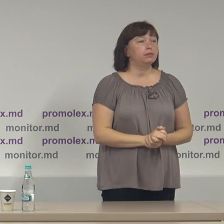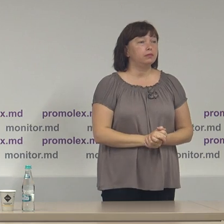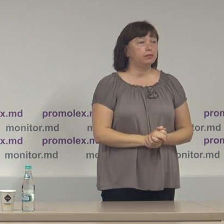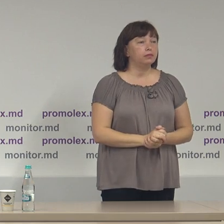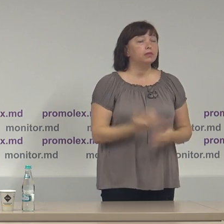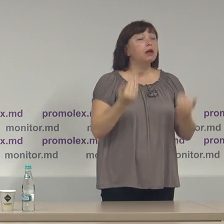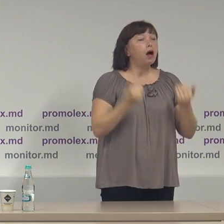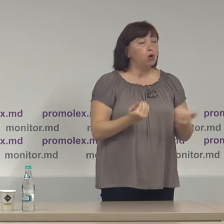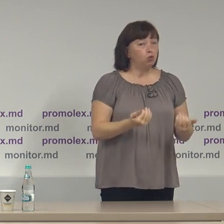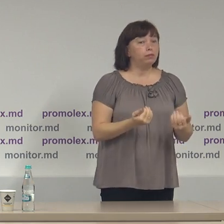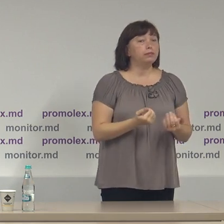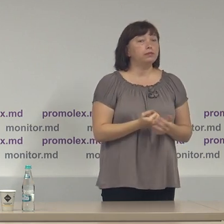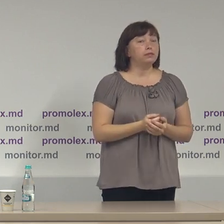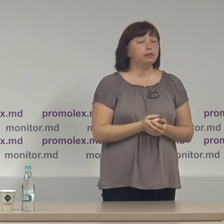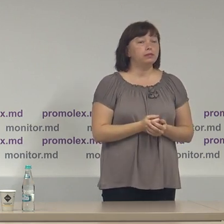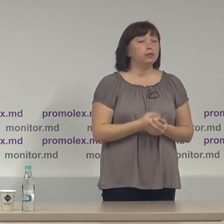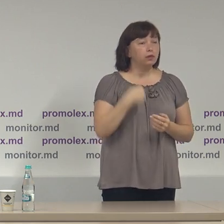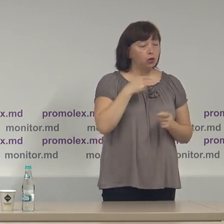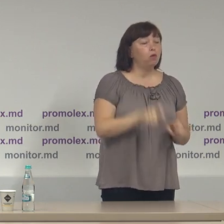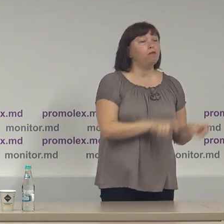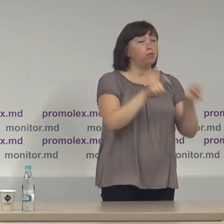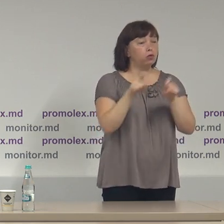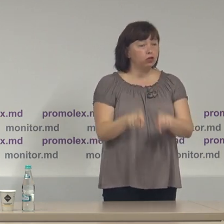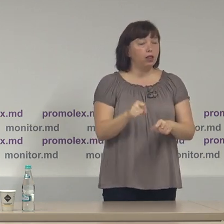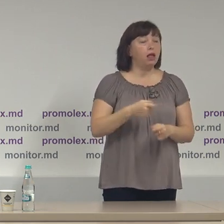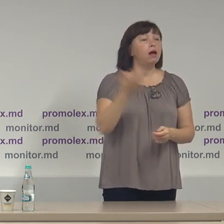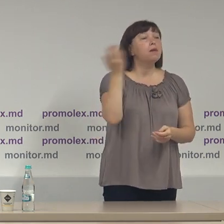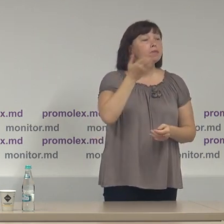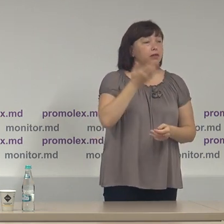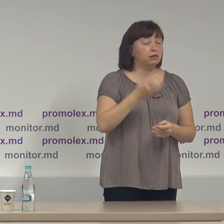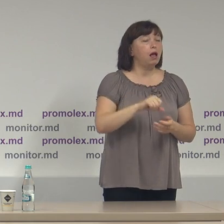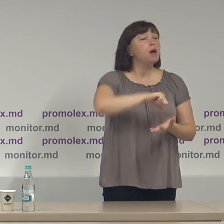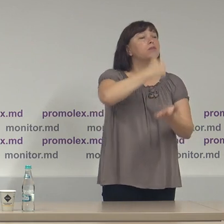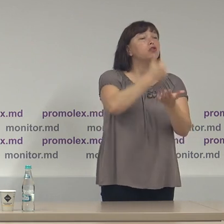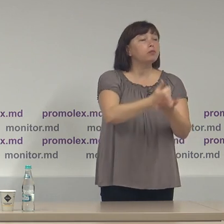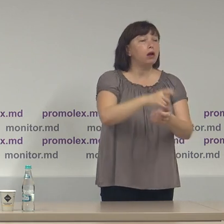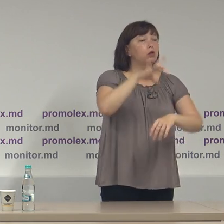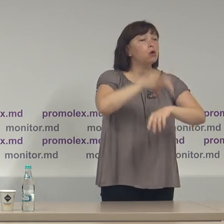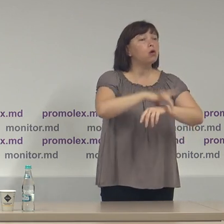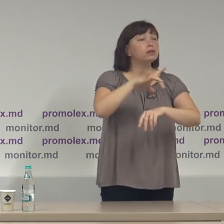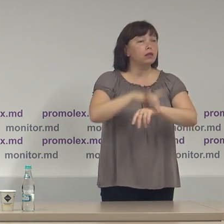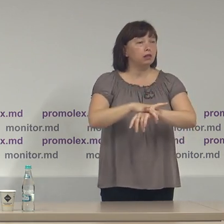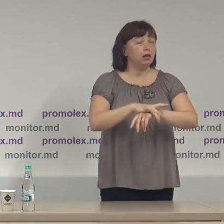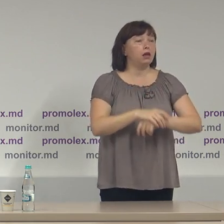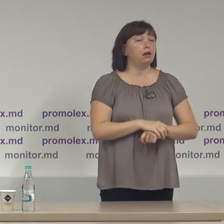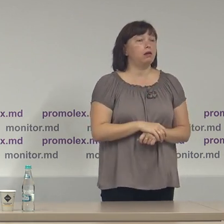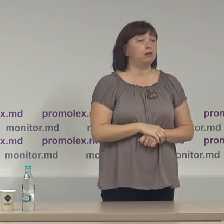Acum voi procede la prezentarea principalelor constatări ale